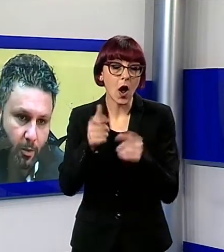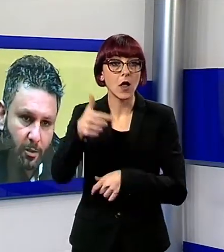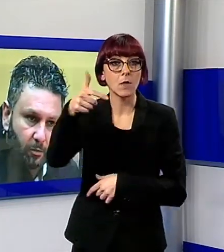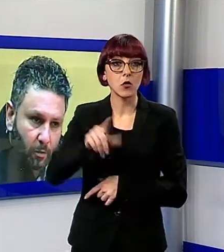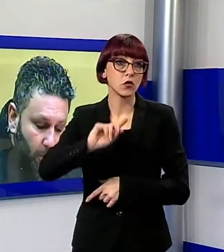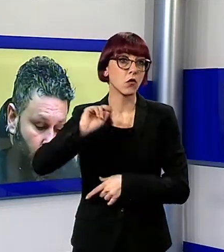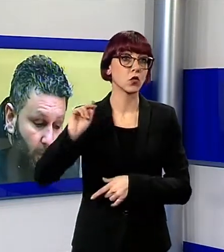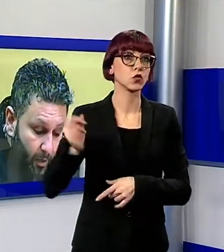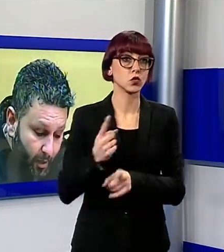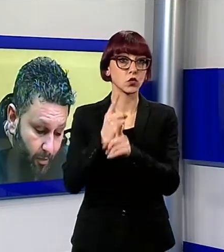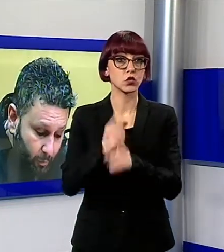deciso solo dai capigruppo.